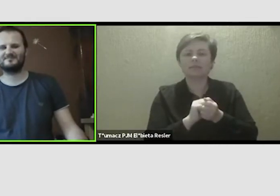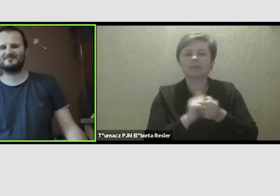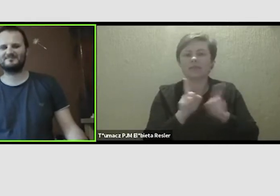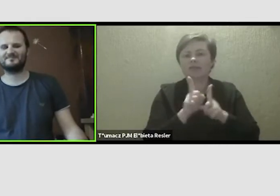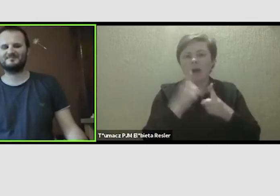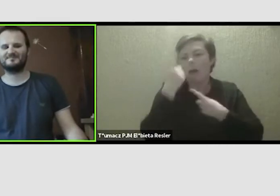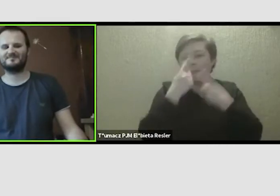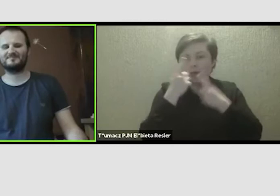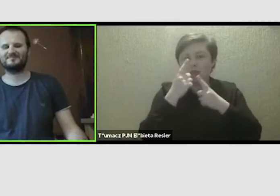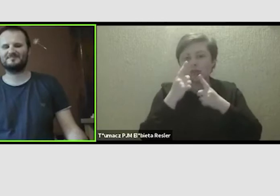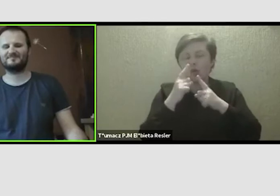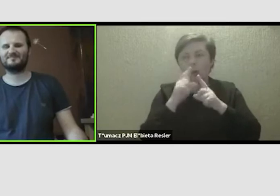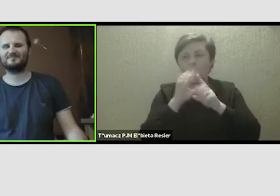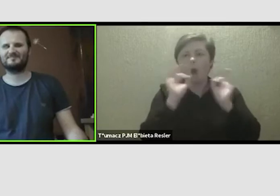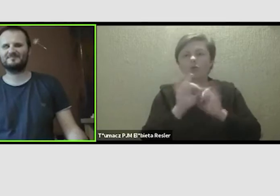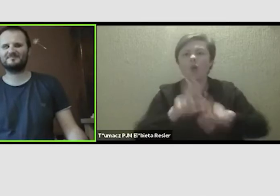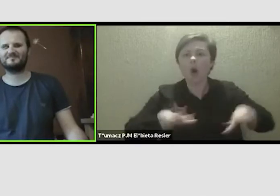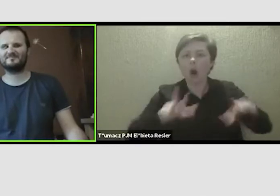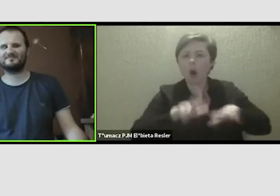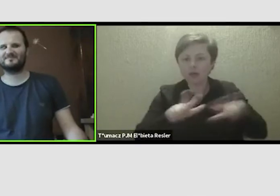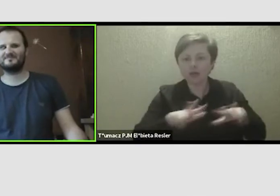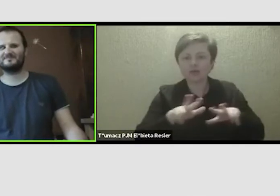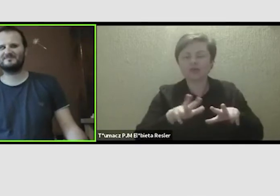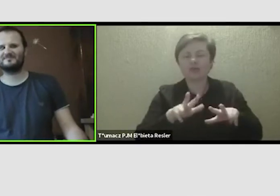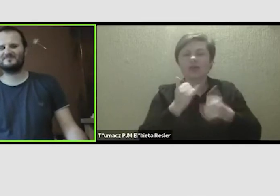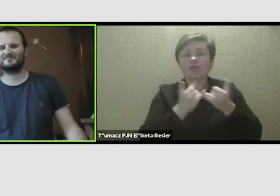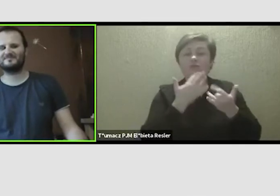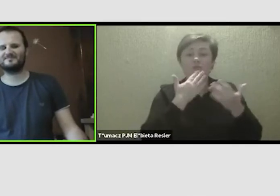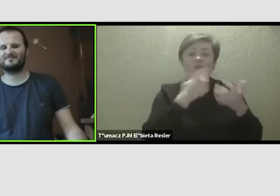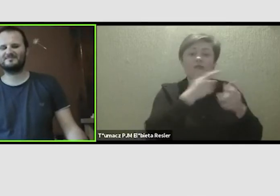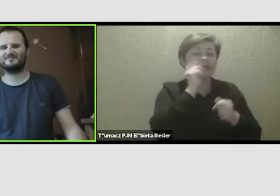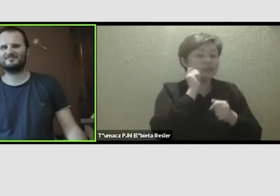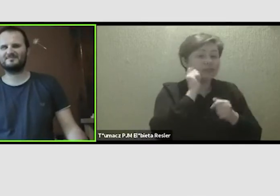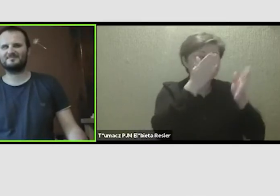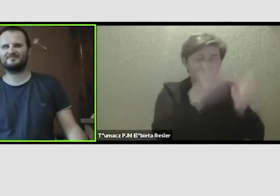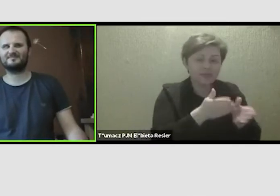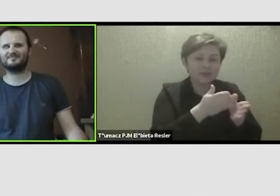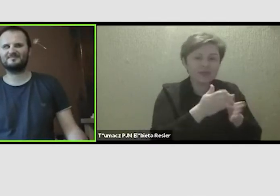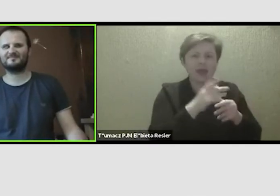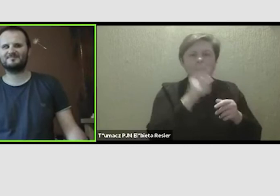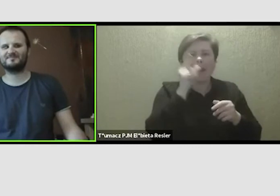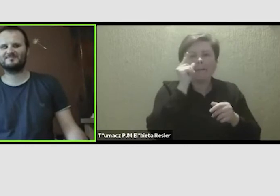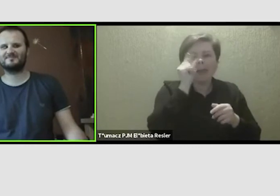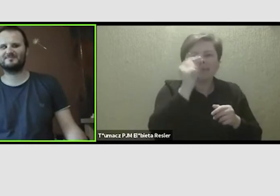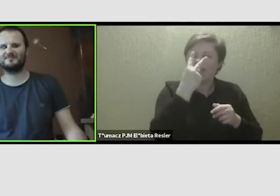w ogóle o rodzinie. Także to się też, jeżeli chodzi o mnie, ta perspektywa patrzenia na siebie się zmienia.